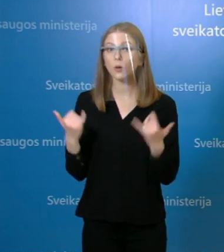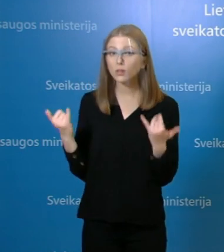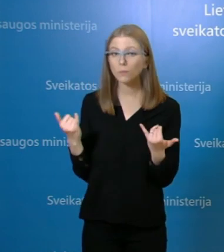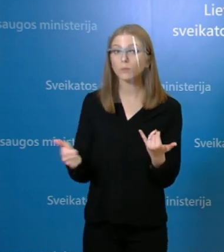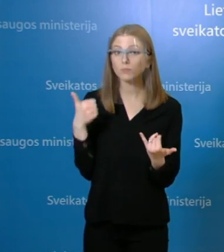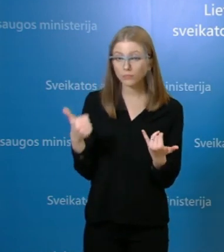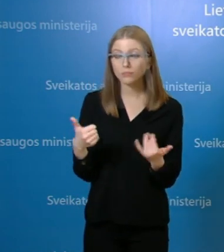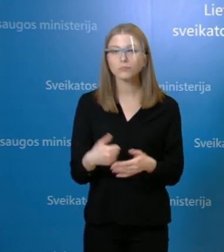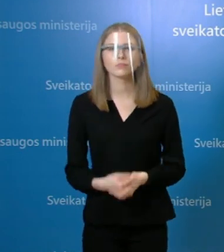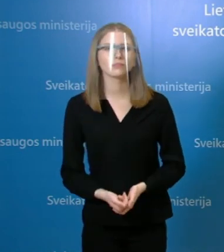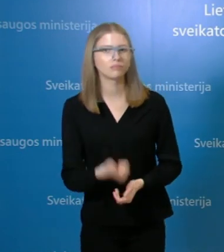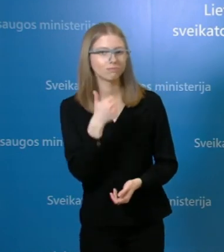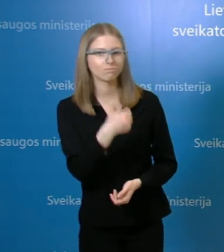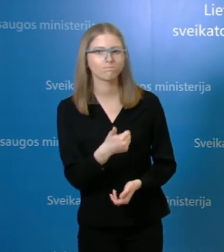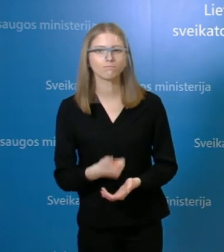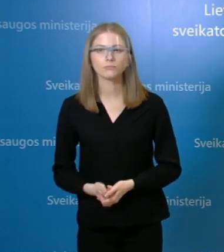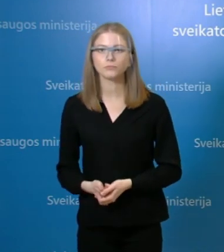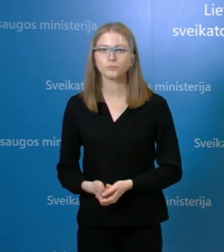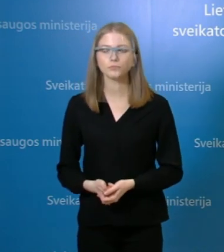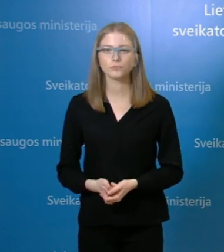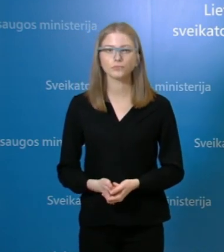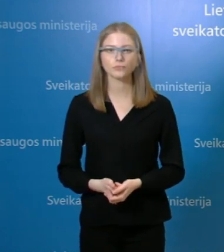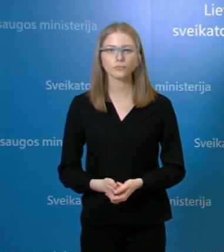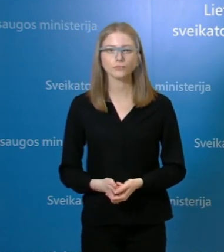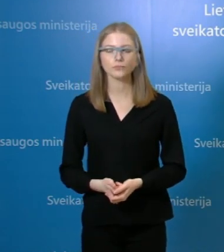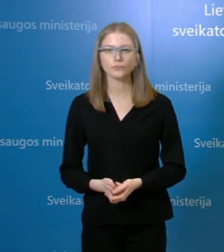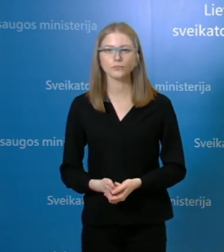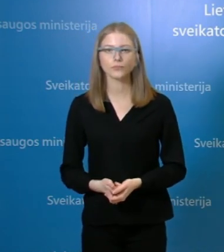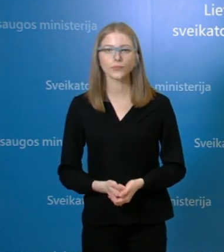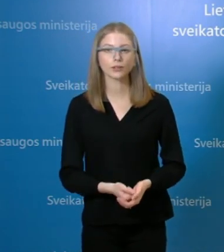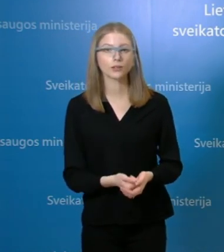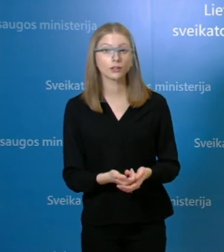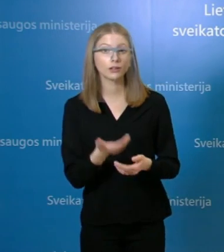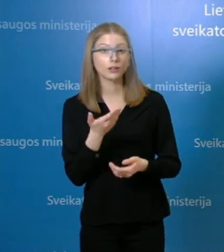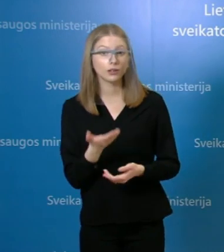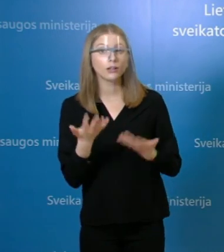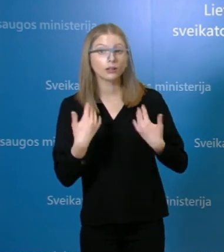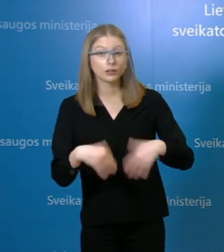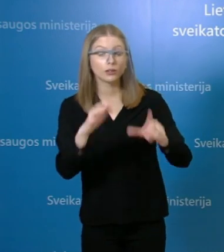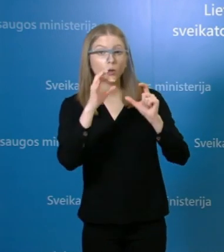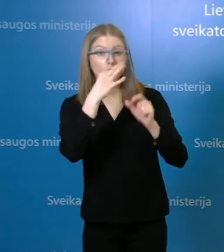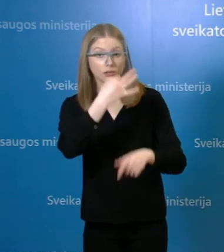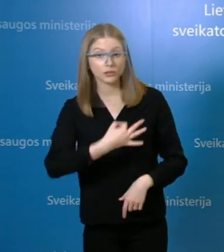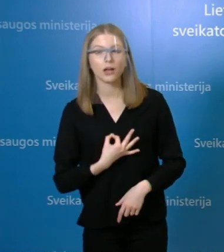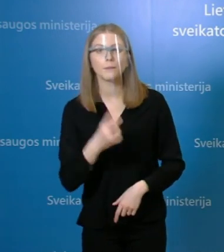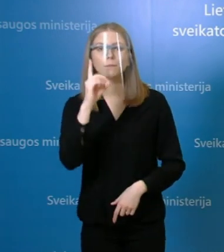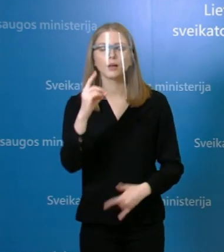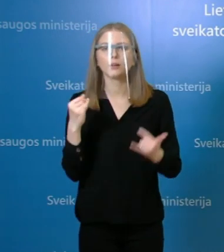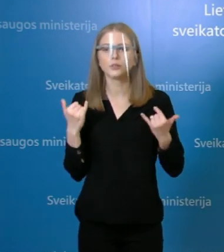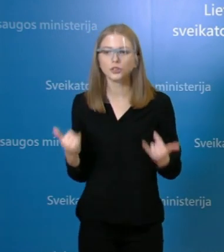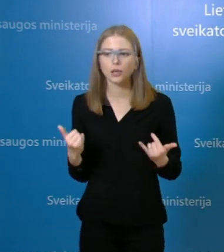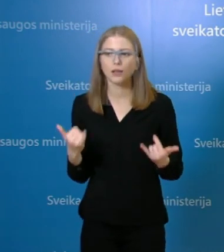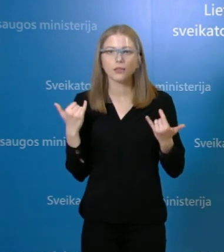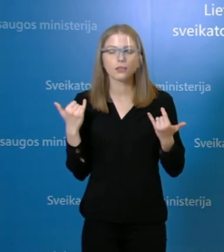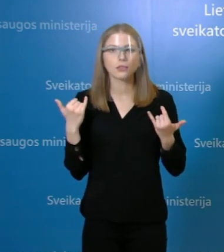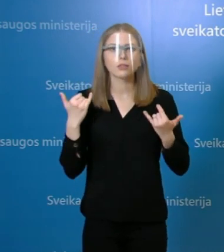kaip? Puikiai. Taip, aš tik tai jau jūs minėjote, bet norėčiau patikslinti, tai šiai dienai, kiek buvo per pastarąją parą